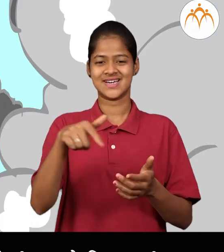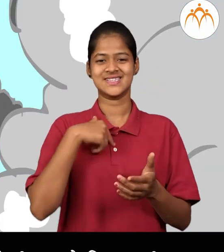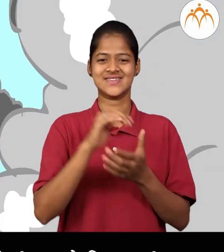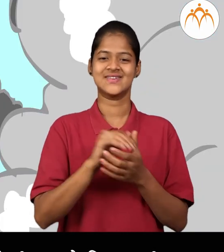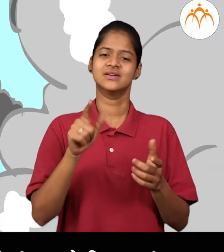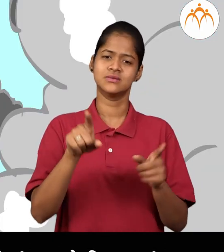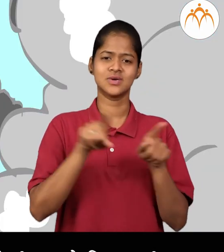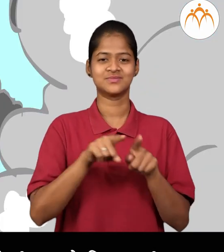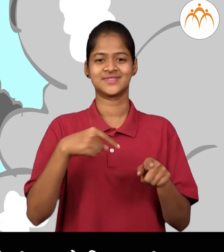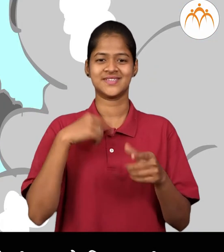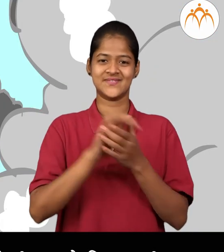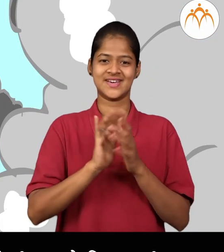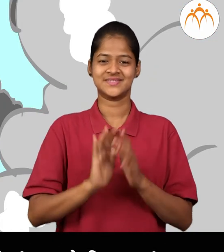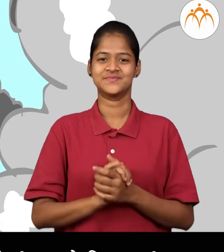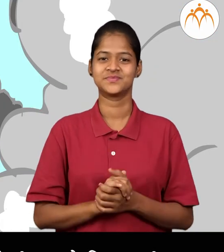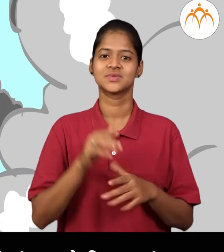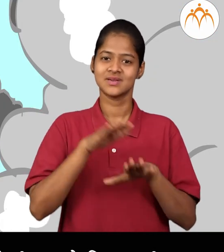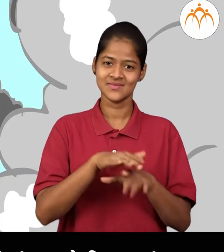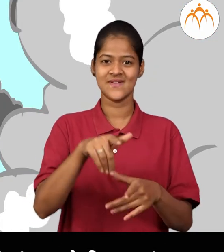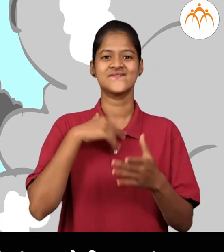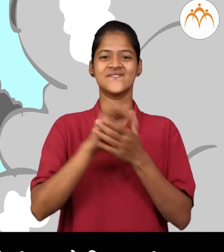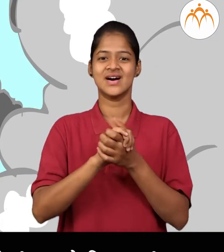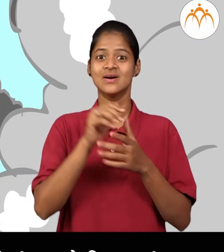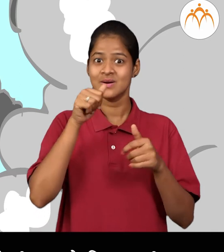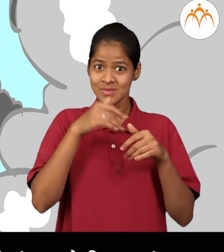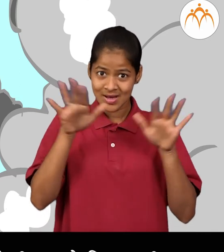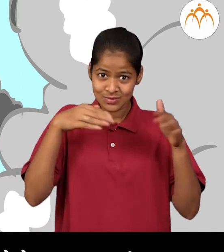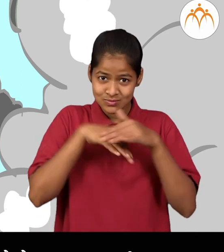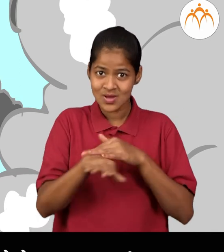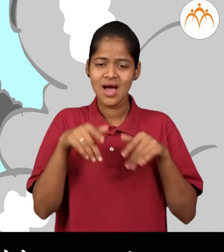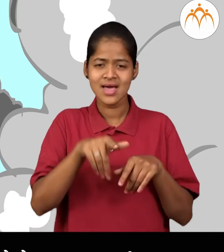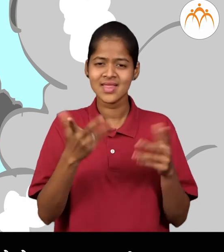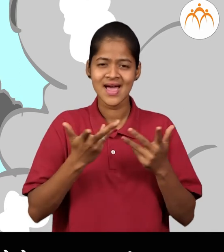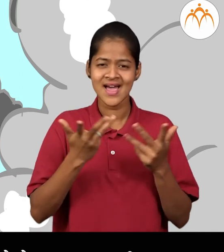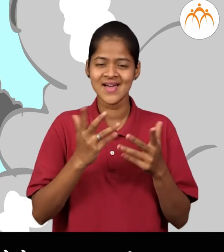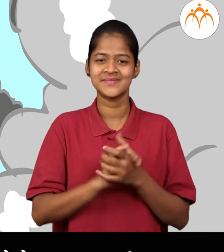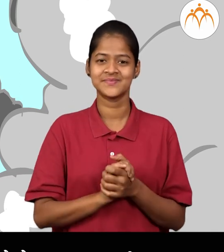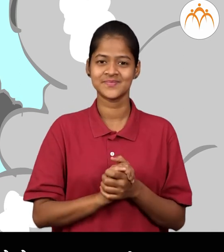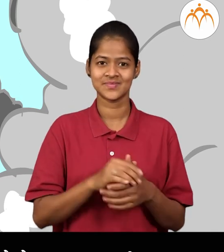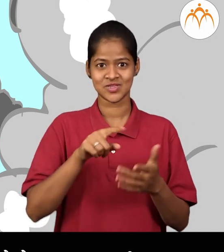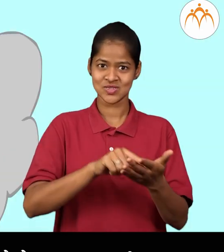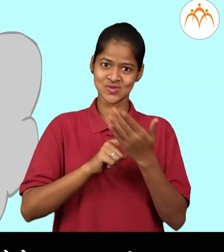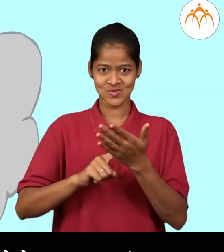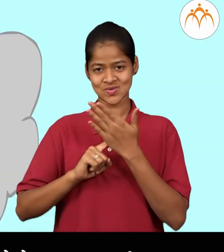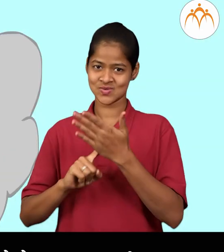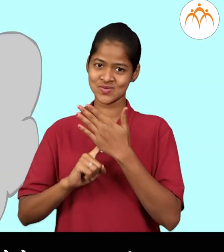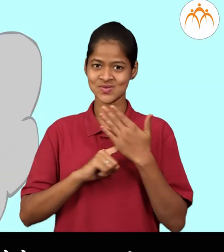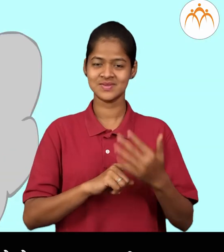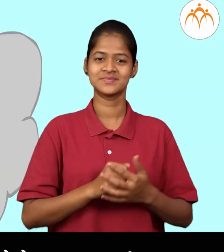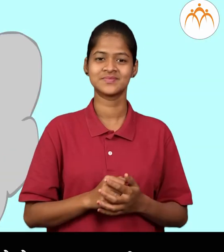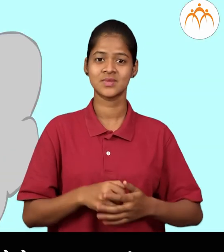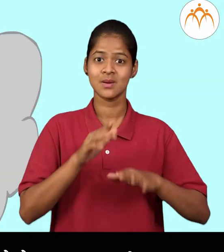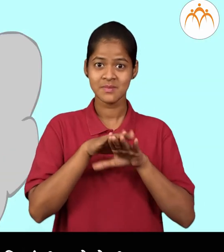बरोबर दोस्ती करिन अडि ते ते खिल माजे मित्र बनतील पाड़ाचा खाली काय काय असते हे मादा